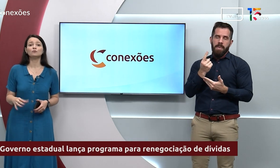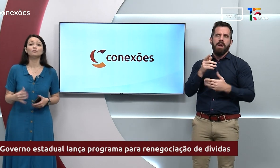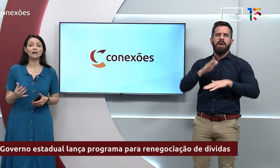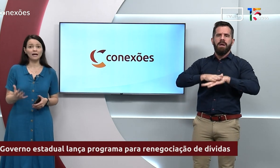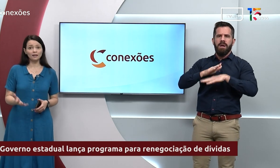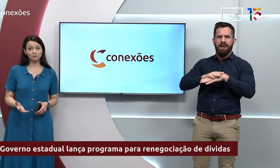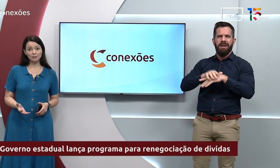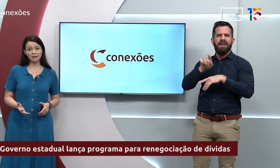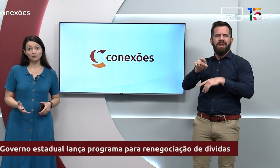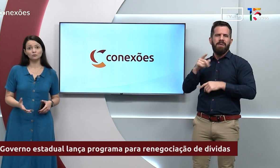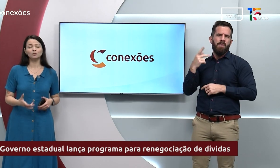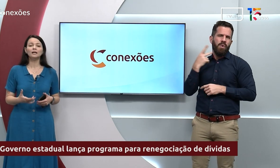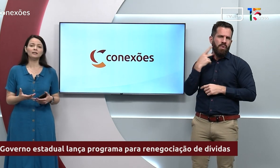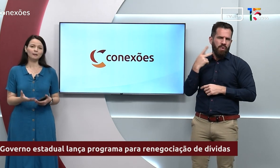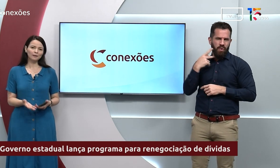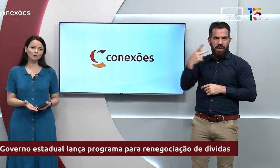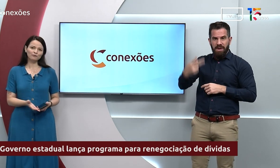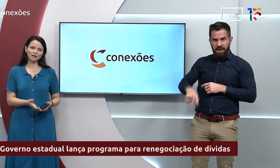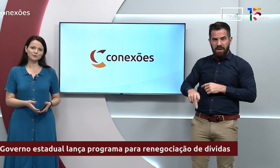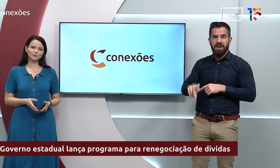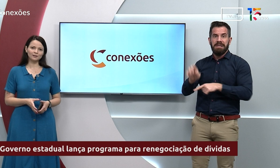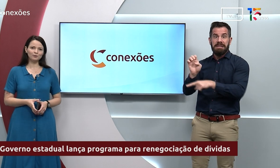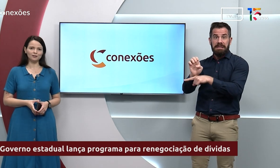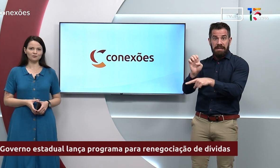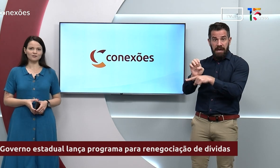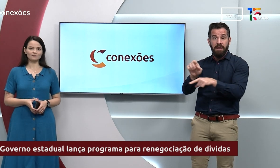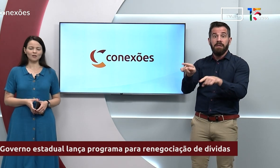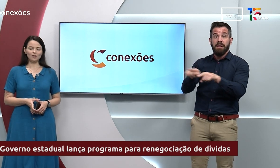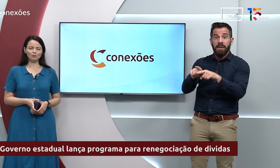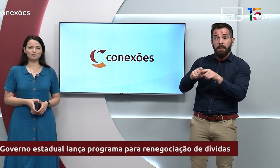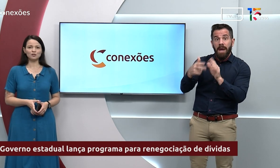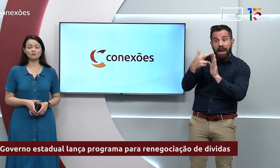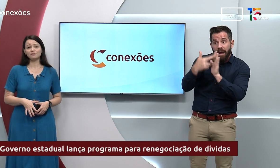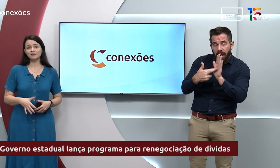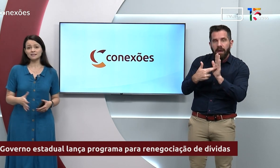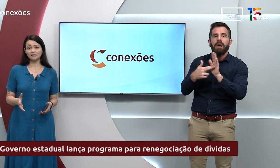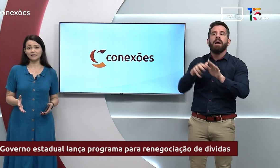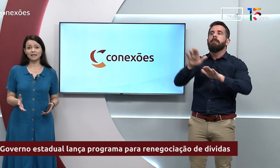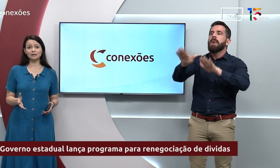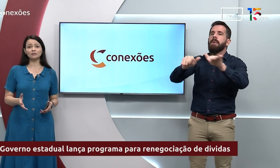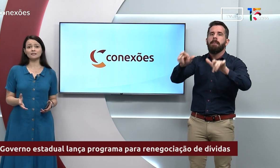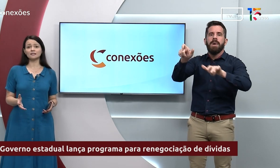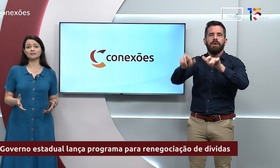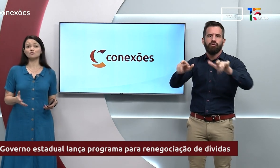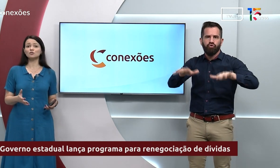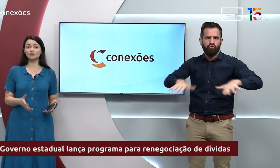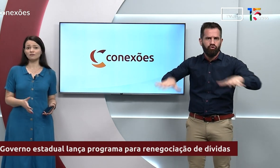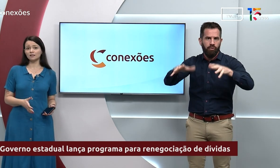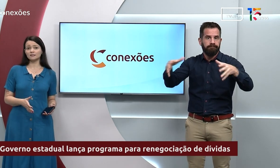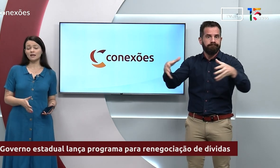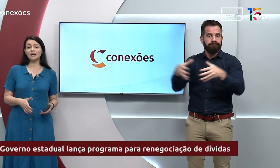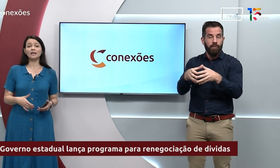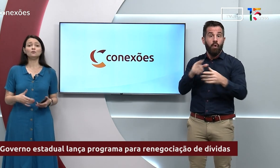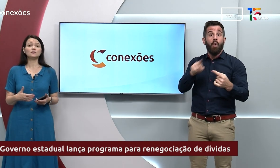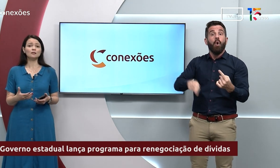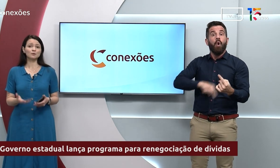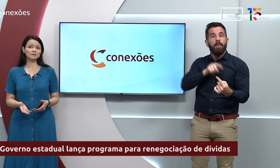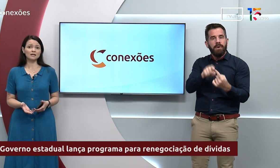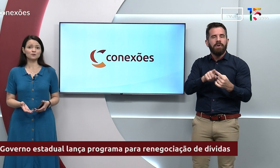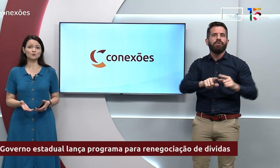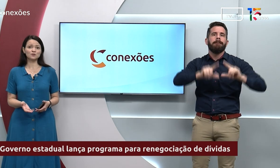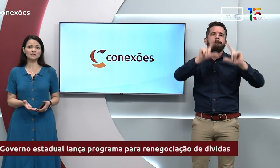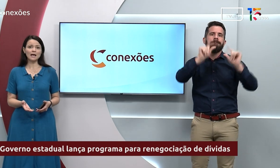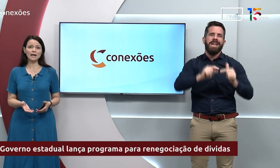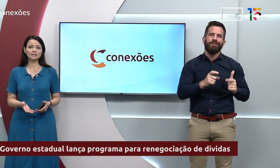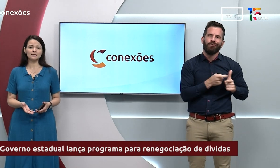Estado divulgar regulamento e também convocar os contribuintes. O objetivo é facilitar a regularização de dívidas, reduzir